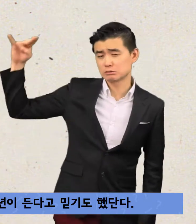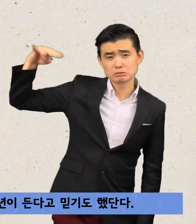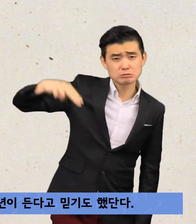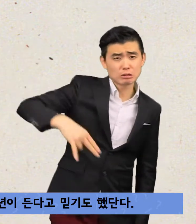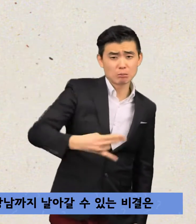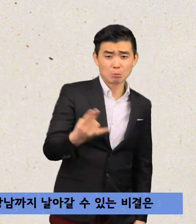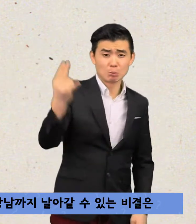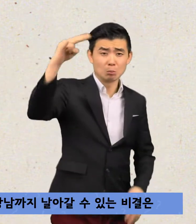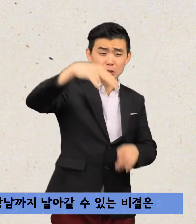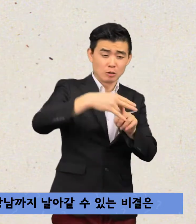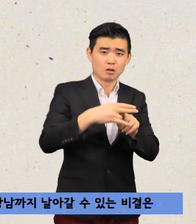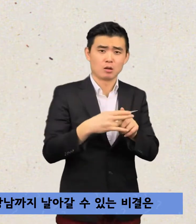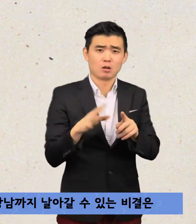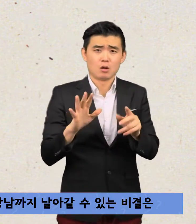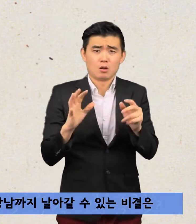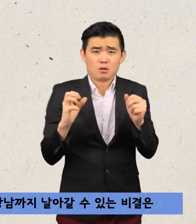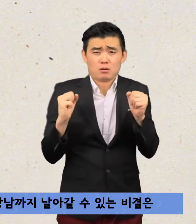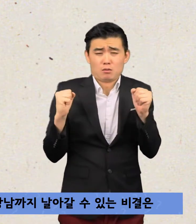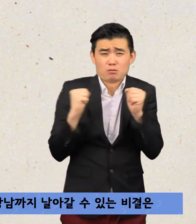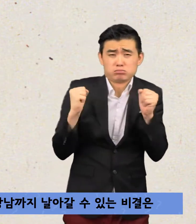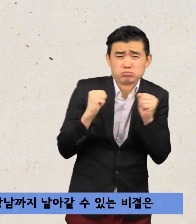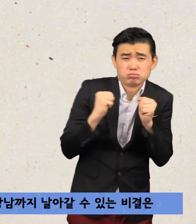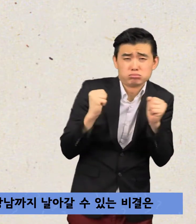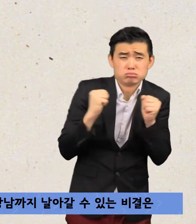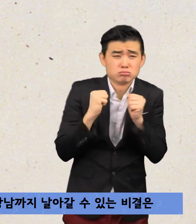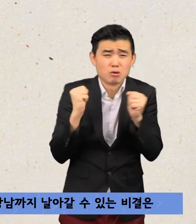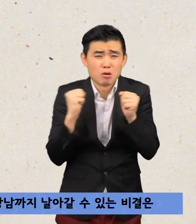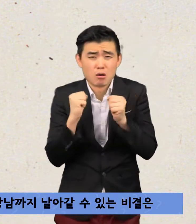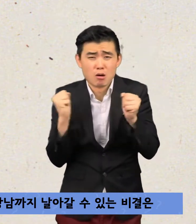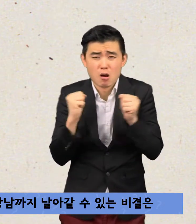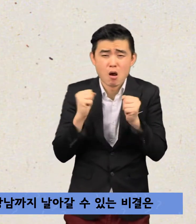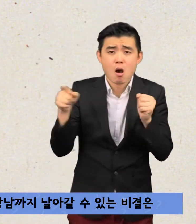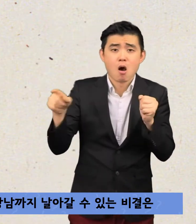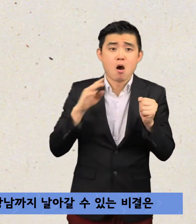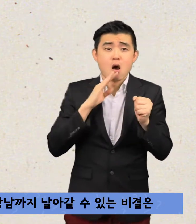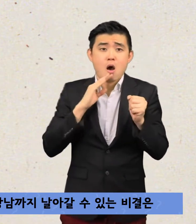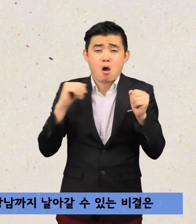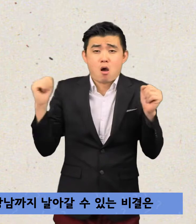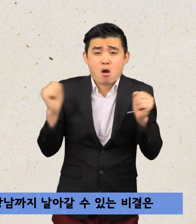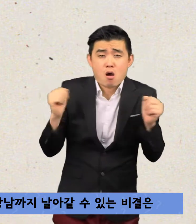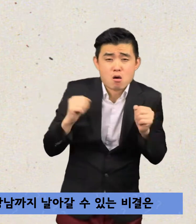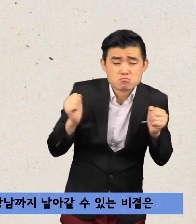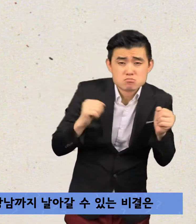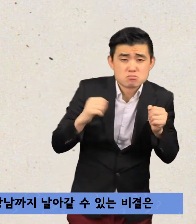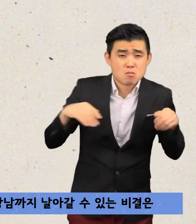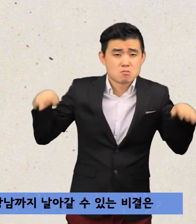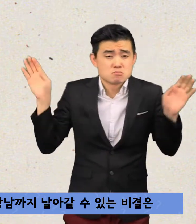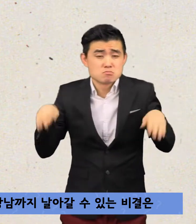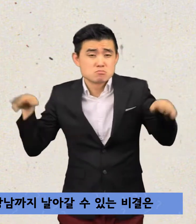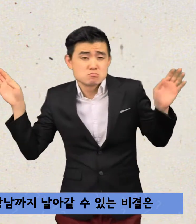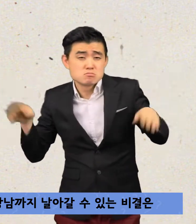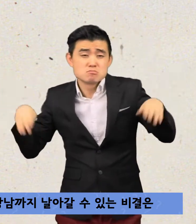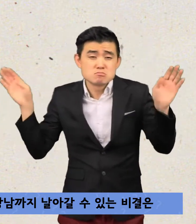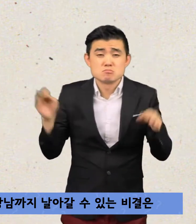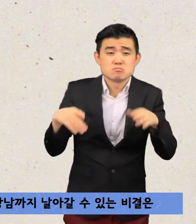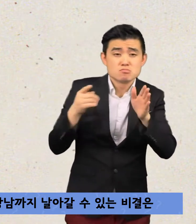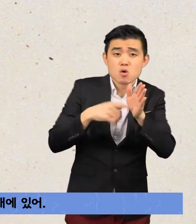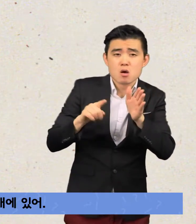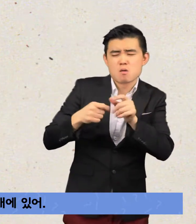제비가 추운 겨울을 나기 위해 먼 강남까지 날아갈 수 있는 비결은 바로